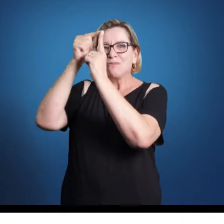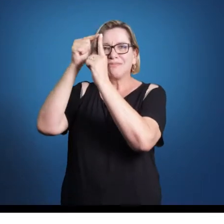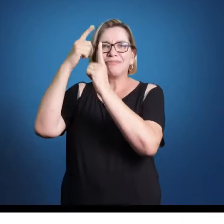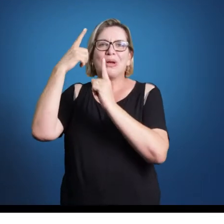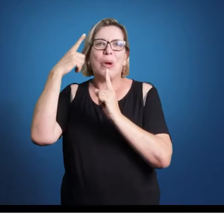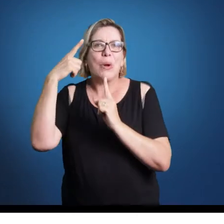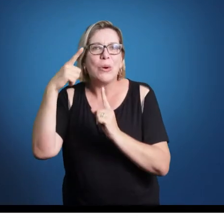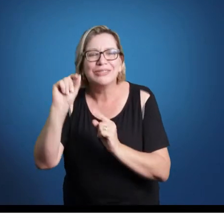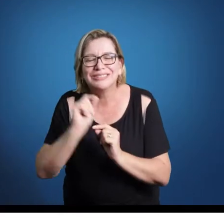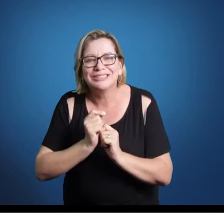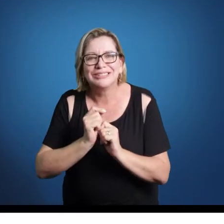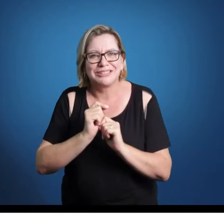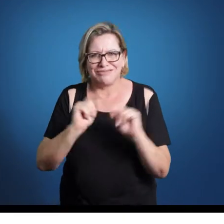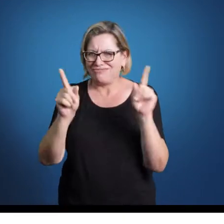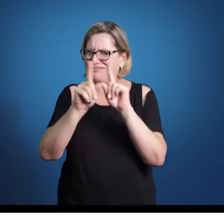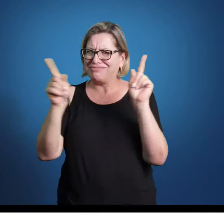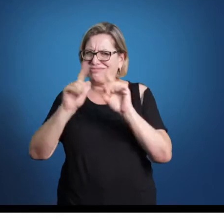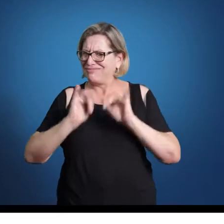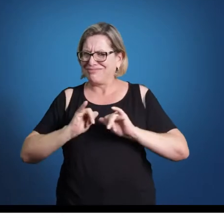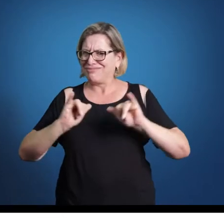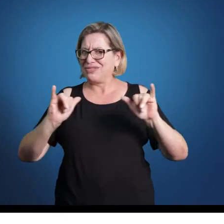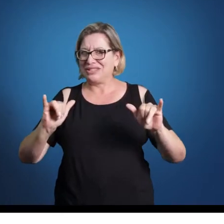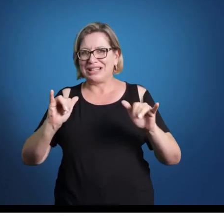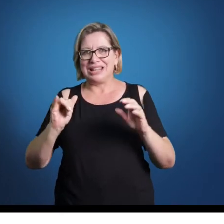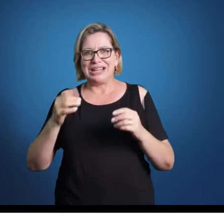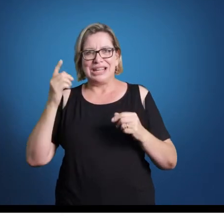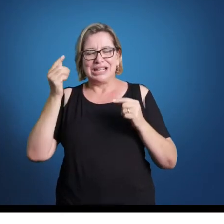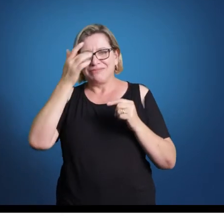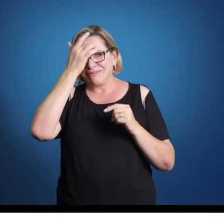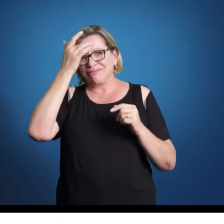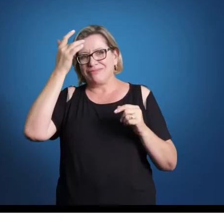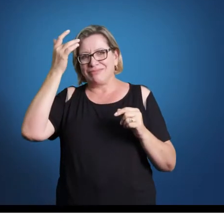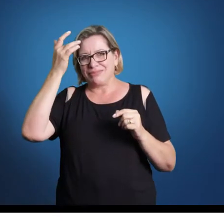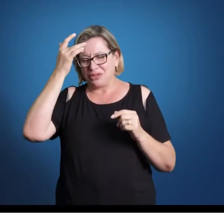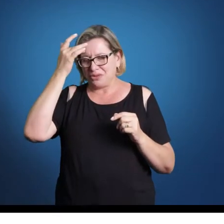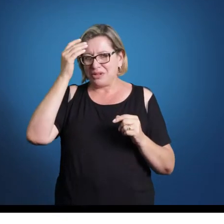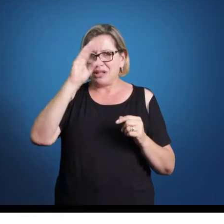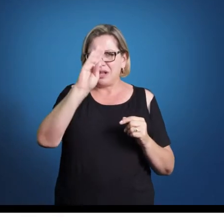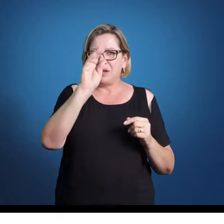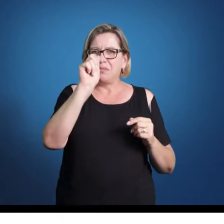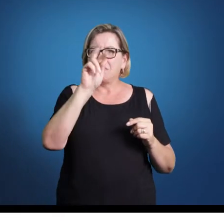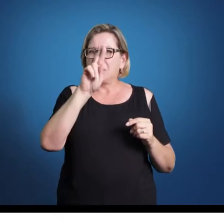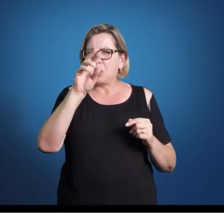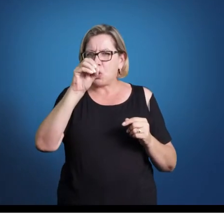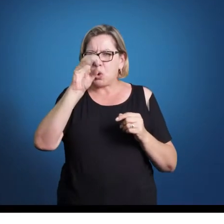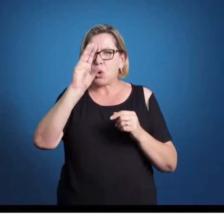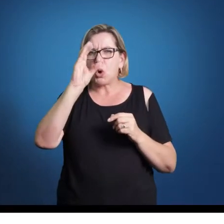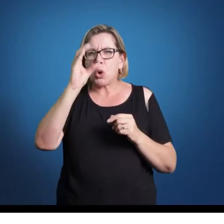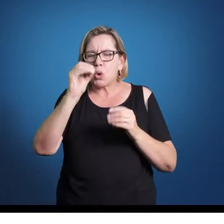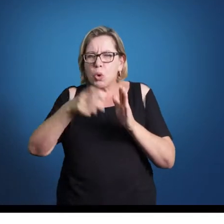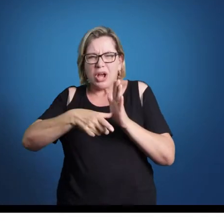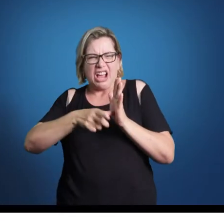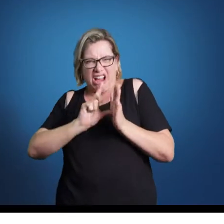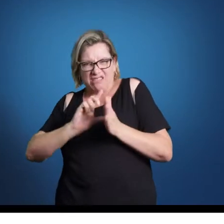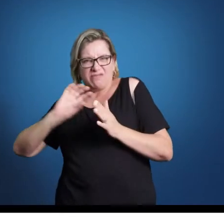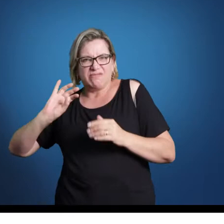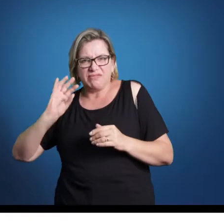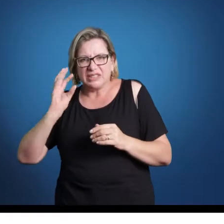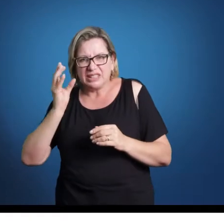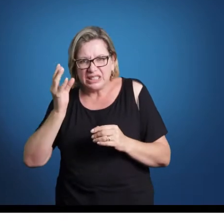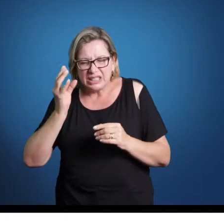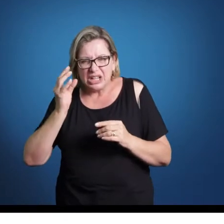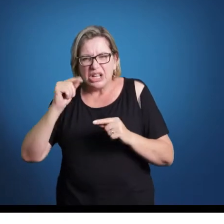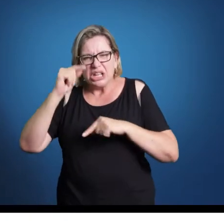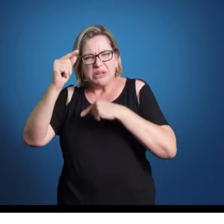Não digo, ao dizer isso, não quero de maneira nenhuma dizer que compositores do barroco que vieram antes do classicismo ou do romantismo que virão